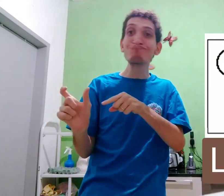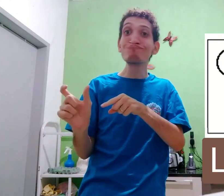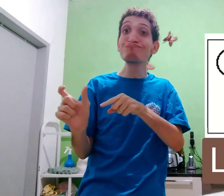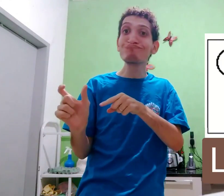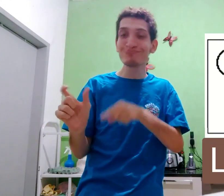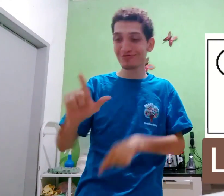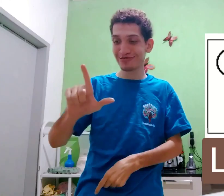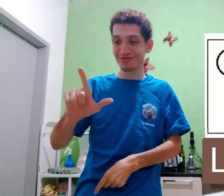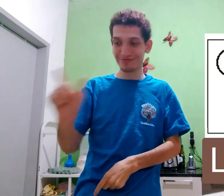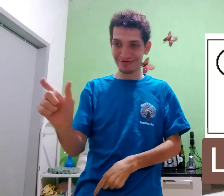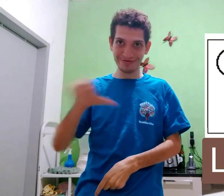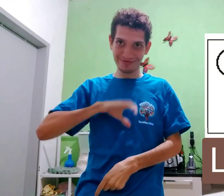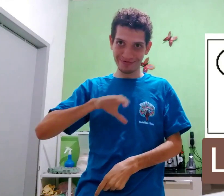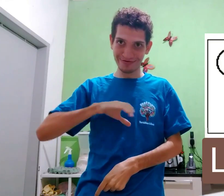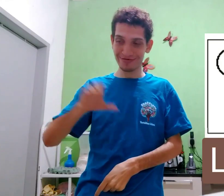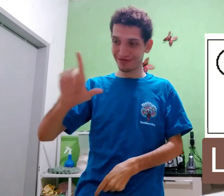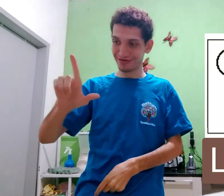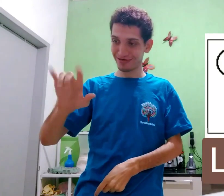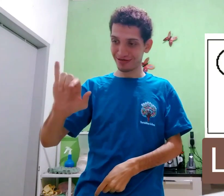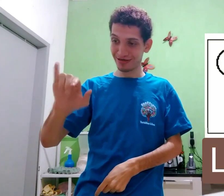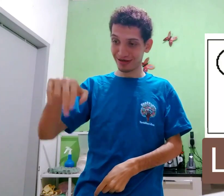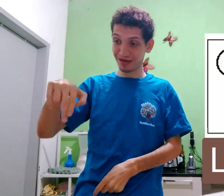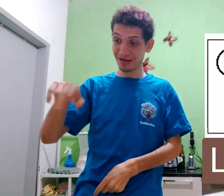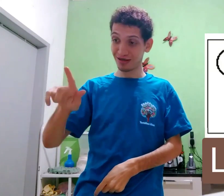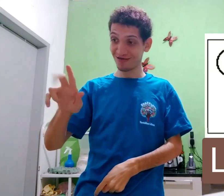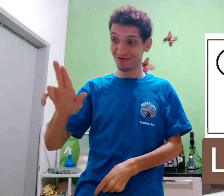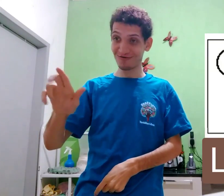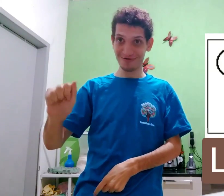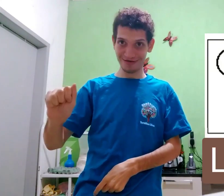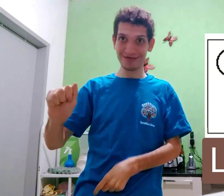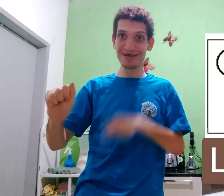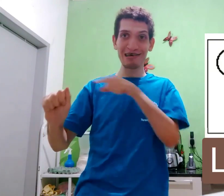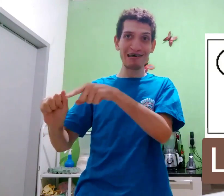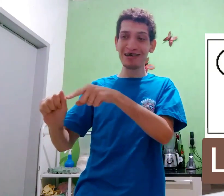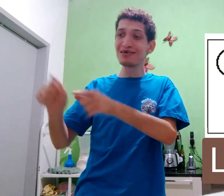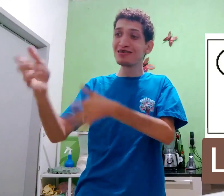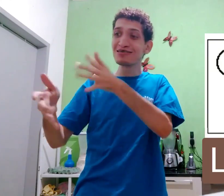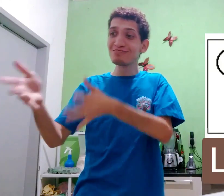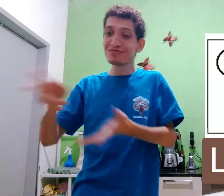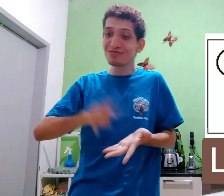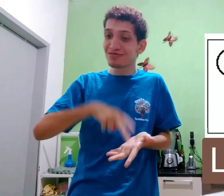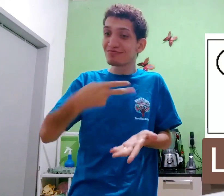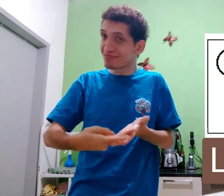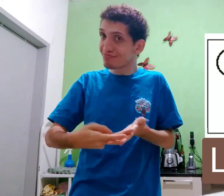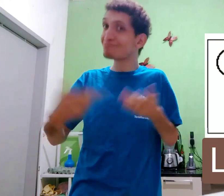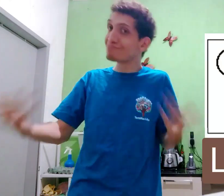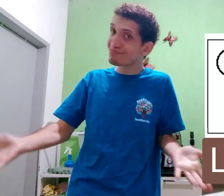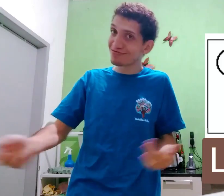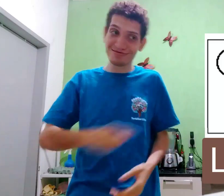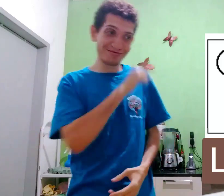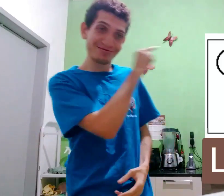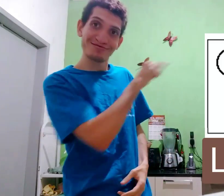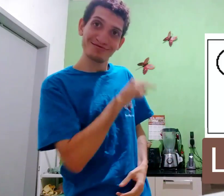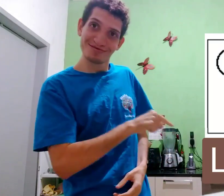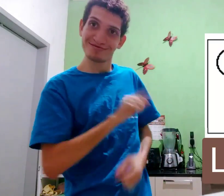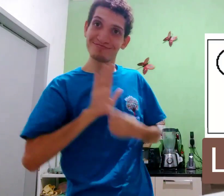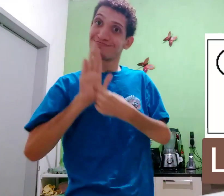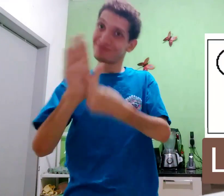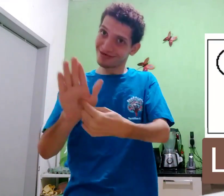Primeiro, olha essa palavra, português, língua. Isso sinaliza tradução. Então,